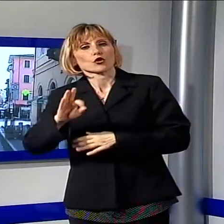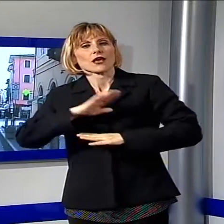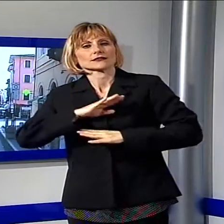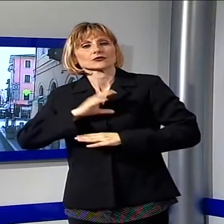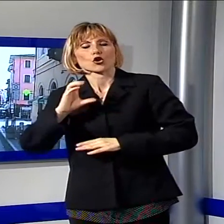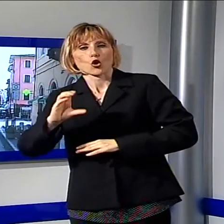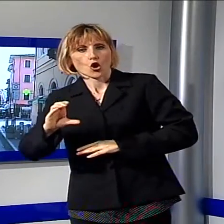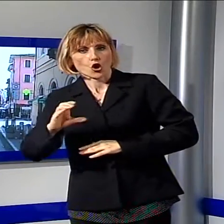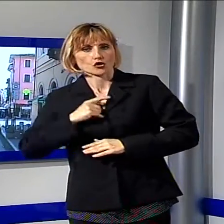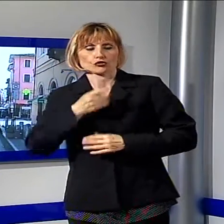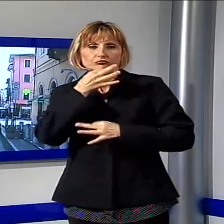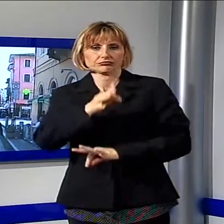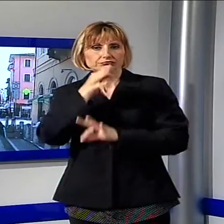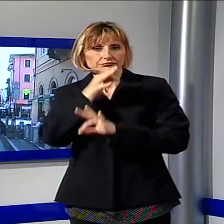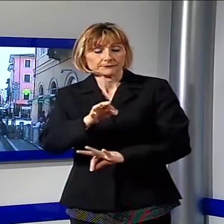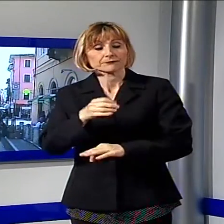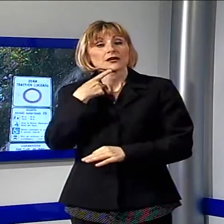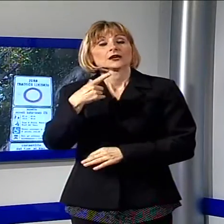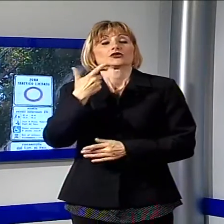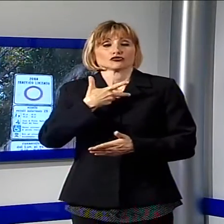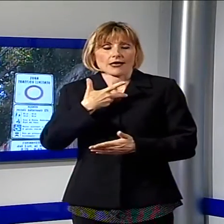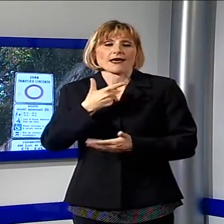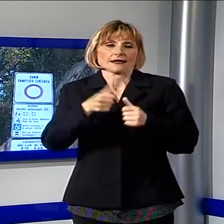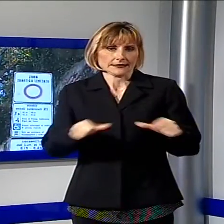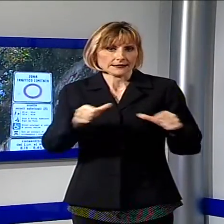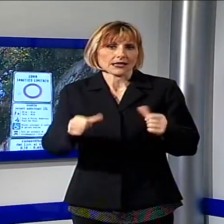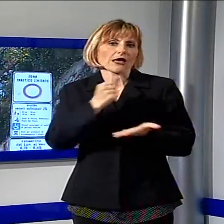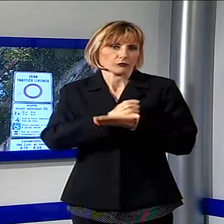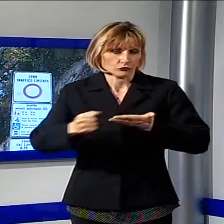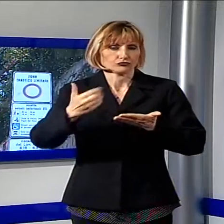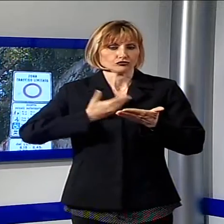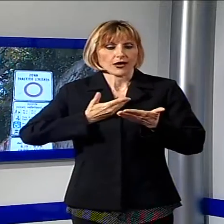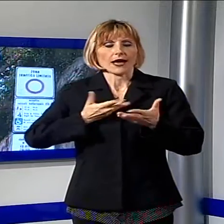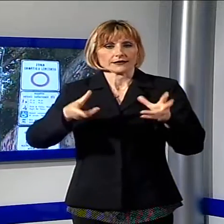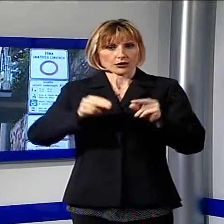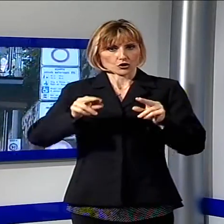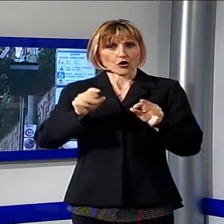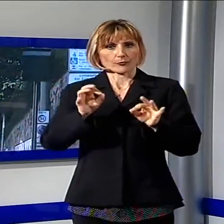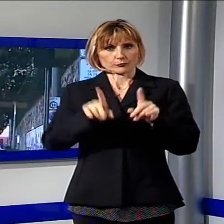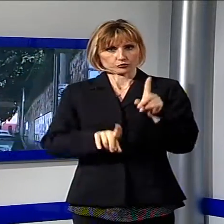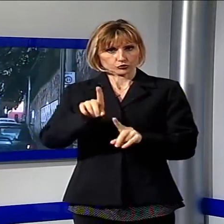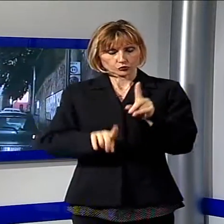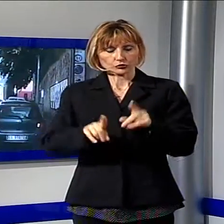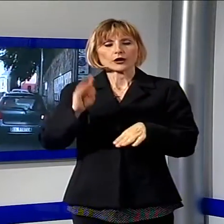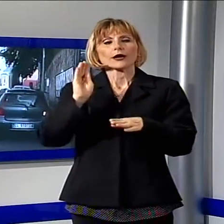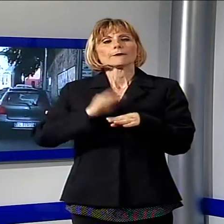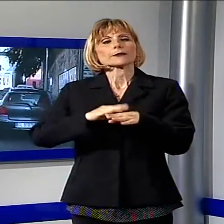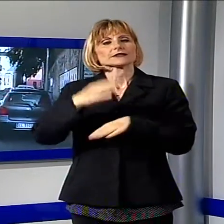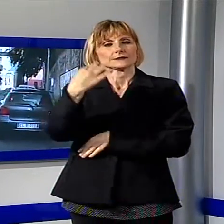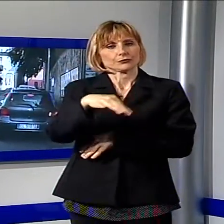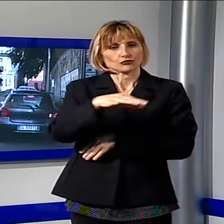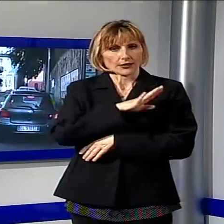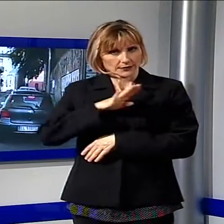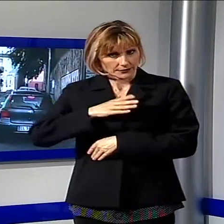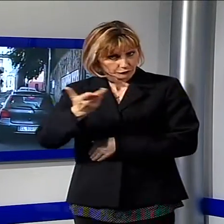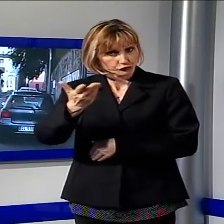Cosci, terrà conto dei pass per i residenti in fase di rinnovo proprio nel mese di giugno. Permessi speciali saranno concessi ai